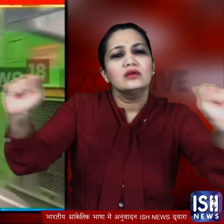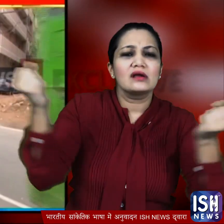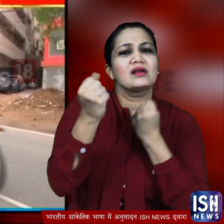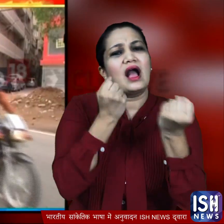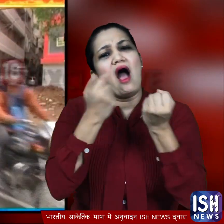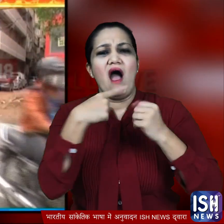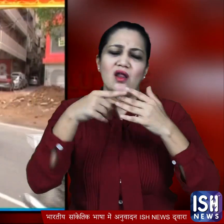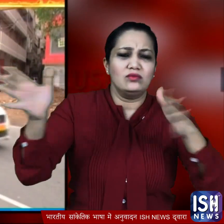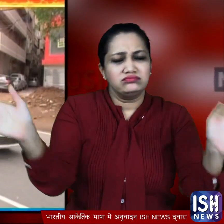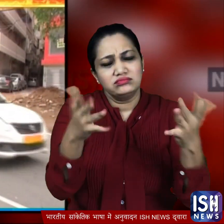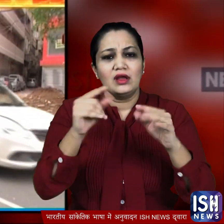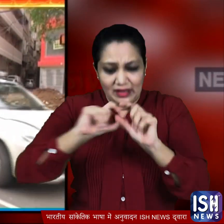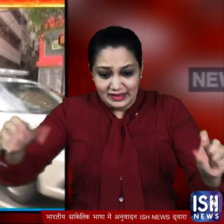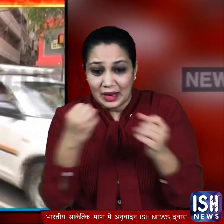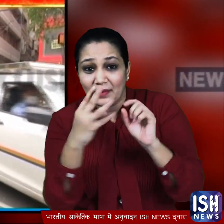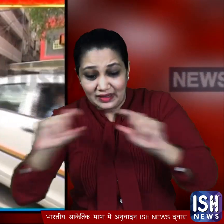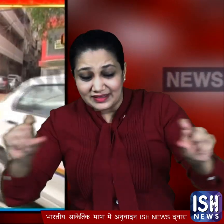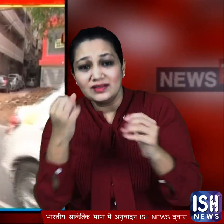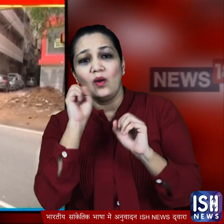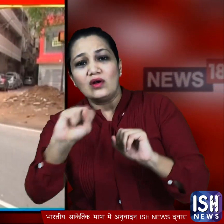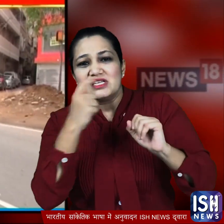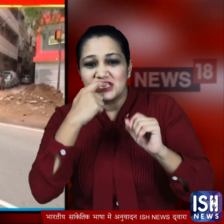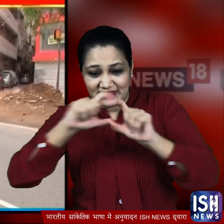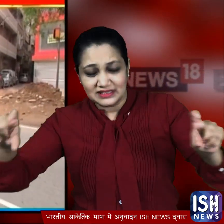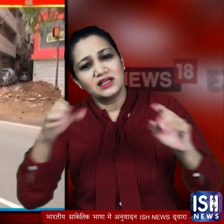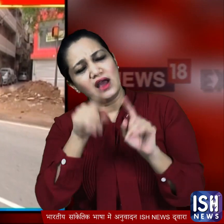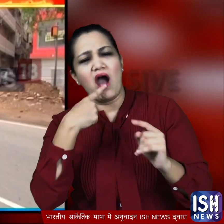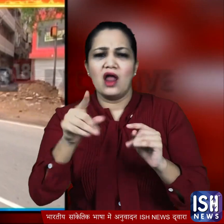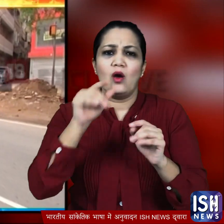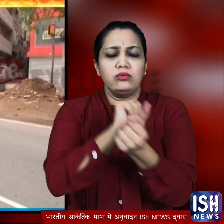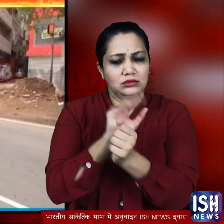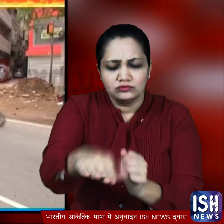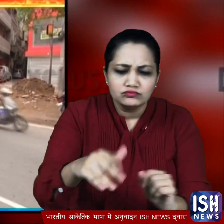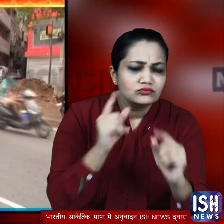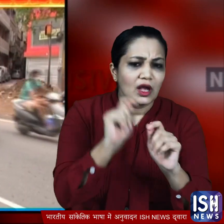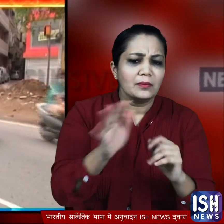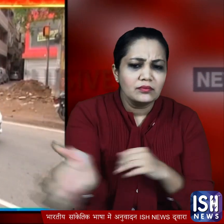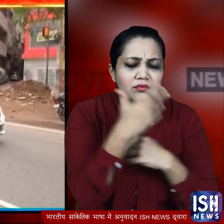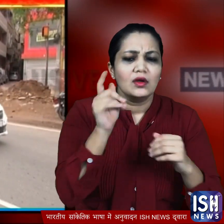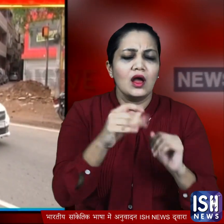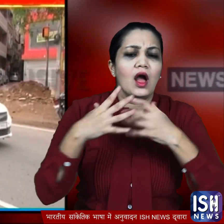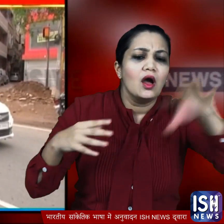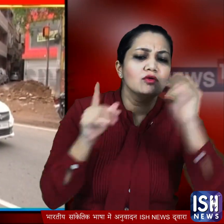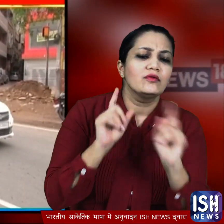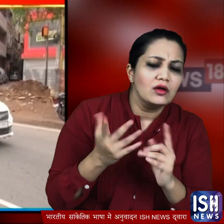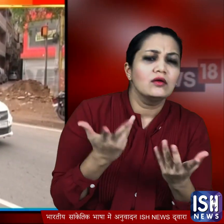इसलिए प्राइवेट नंबर प्लेट वाली हर गाड़ी को रोक कर पुलिस वाले लोगों से पूछताच करते रहे और उनके बाहर निकलने की वज़ा पूछते रहे